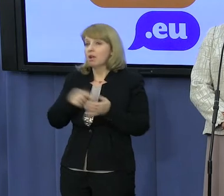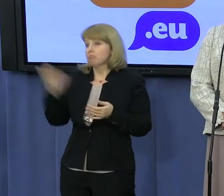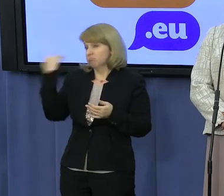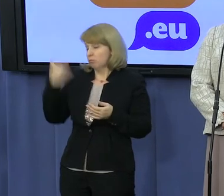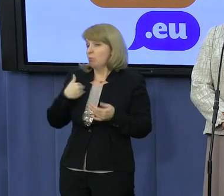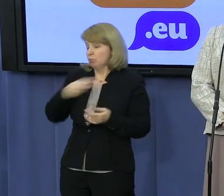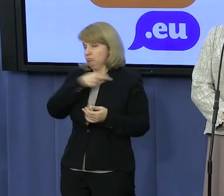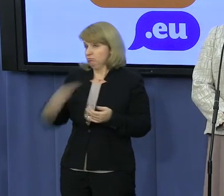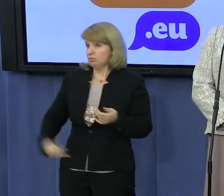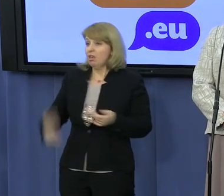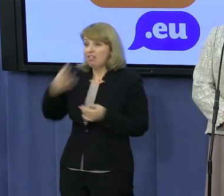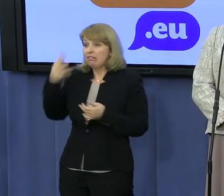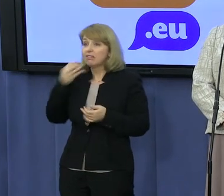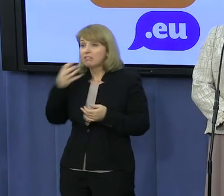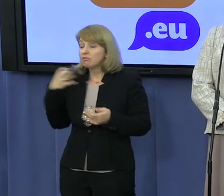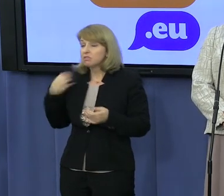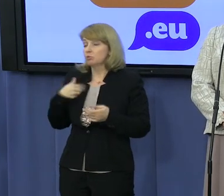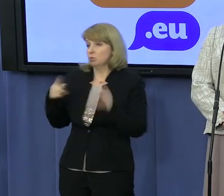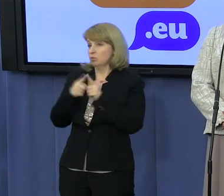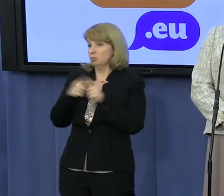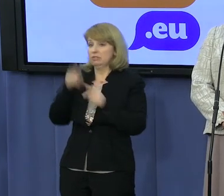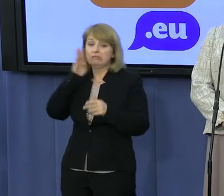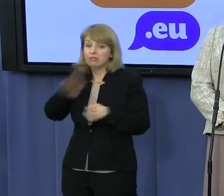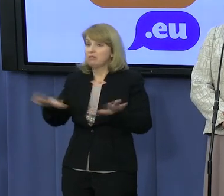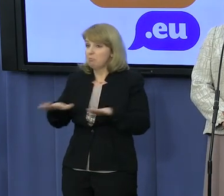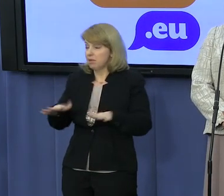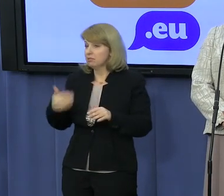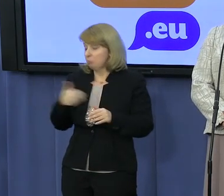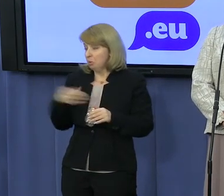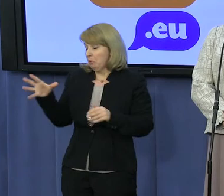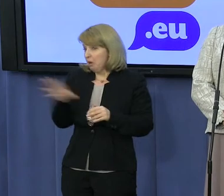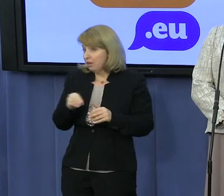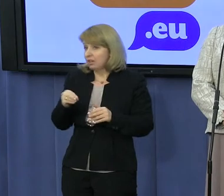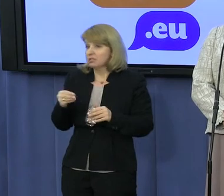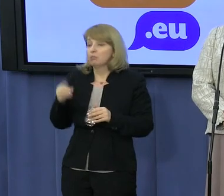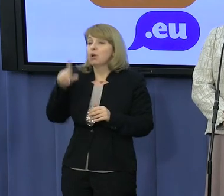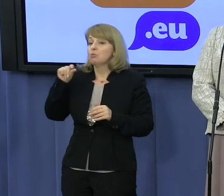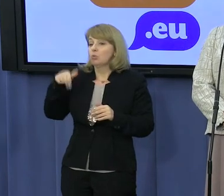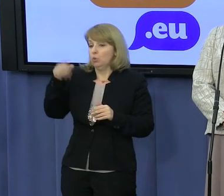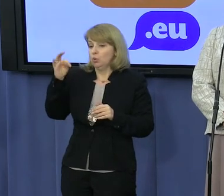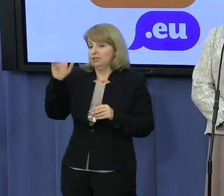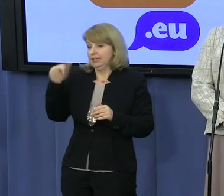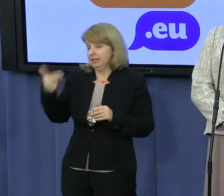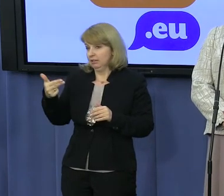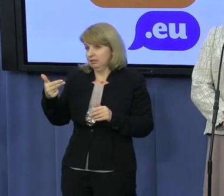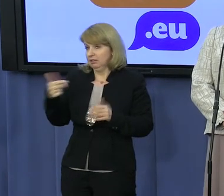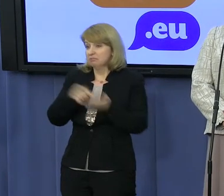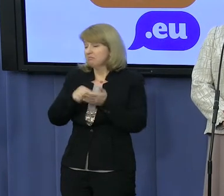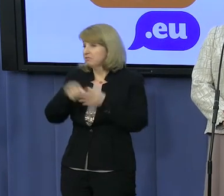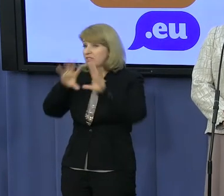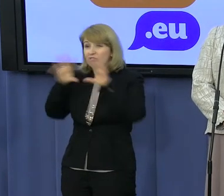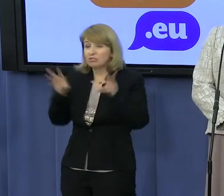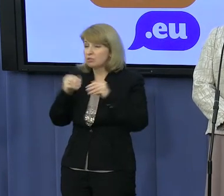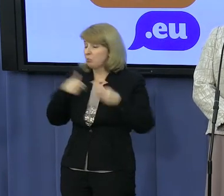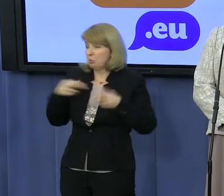Tusk, 3-4 dni wcześniej spotkanie w tym samym miejscu z ówczesnym liderem Rosji. I to wszystko była